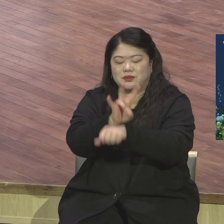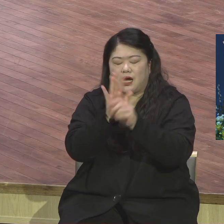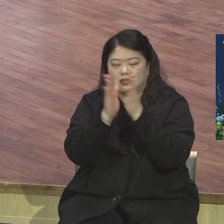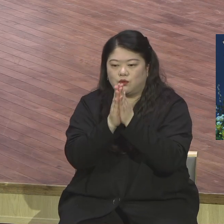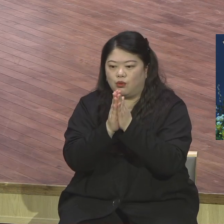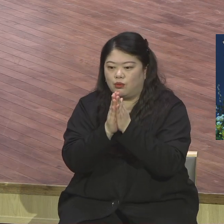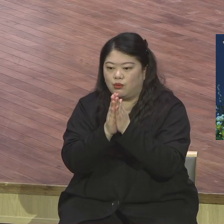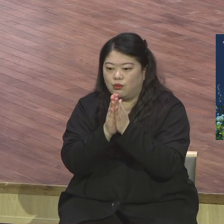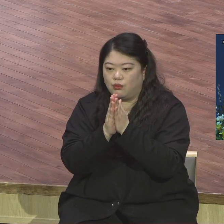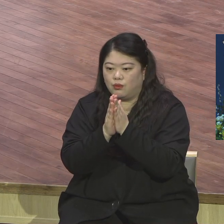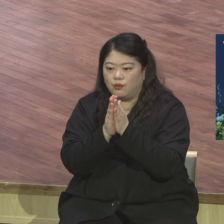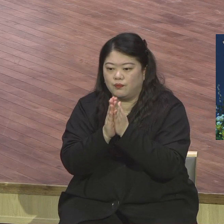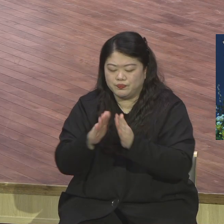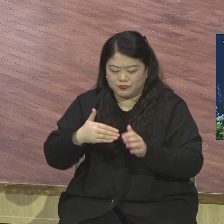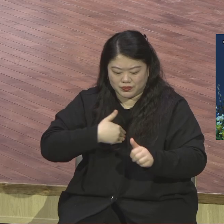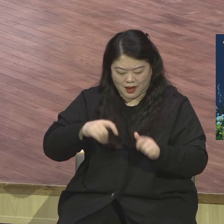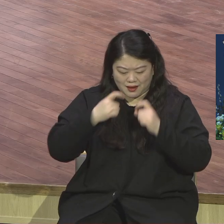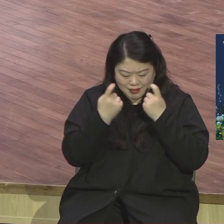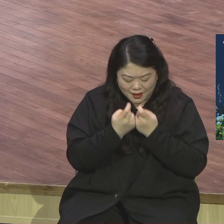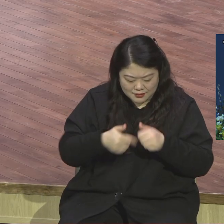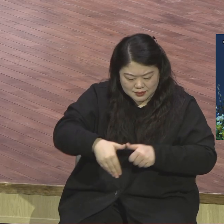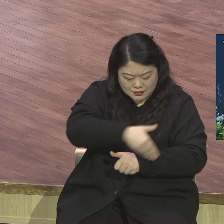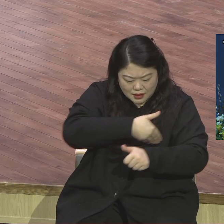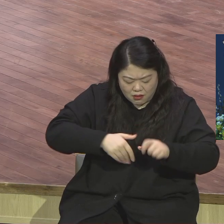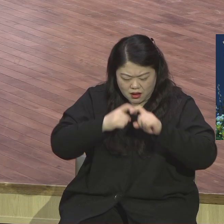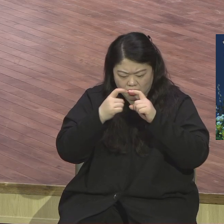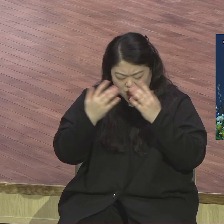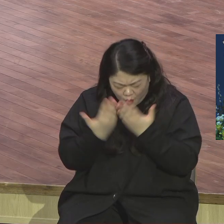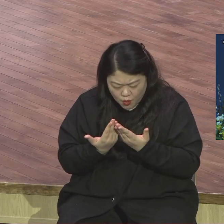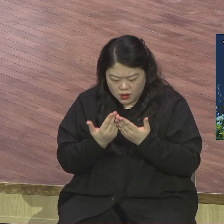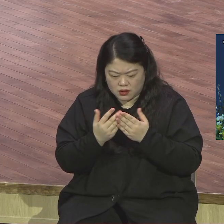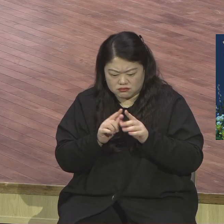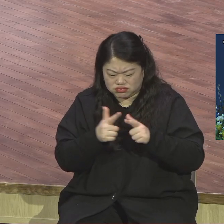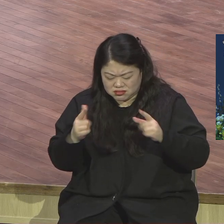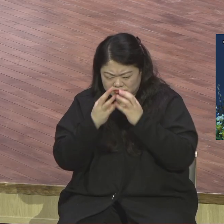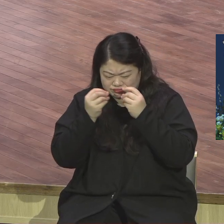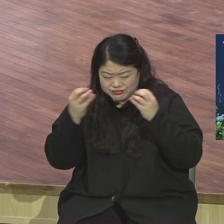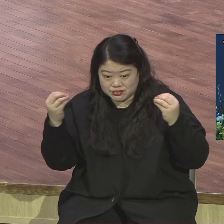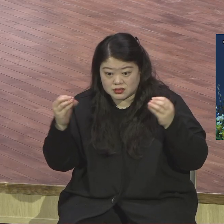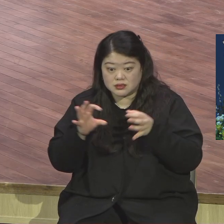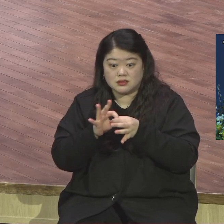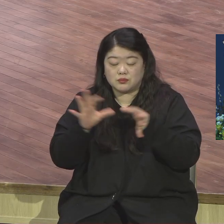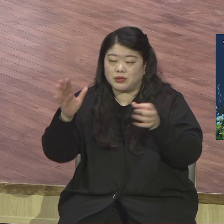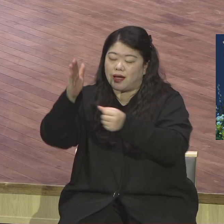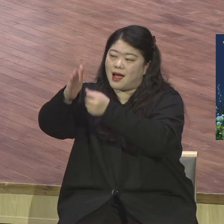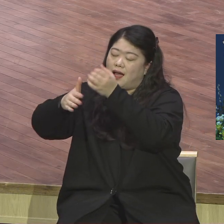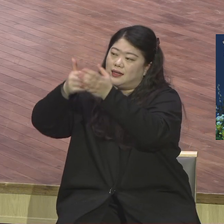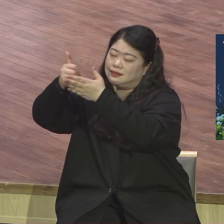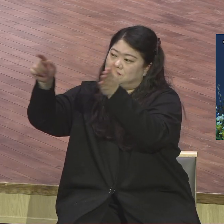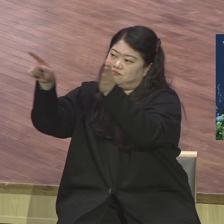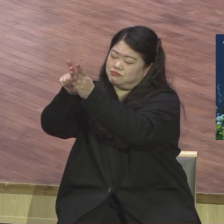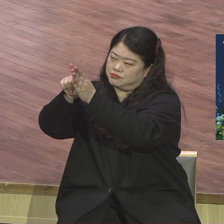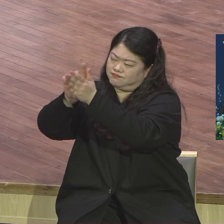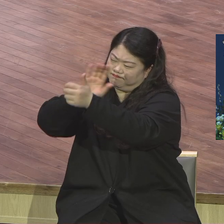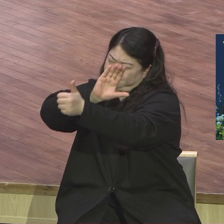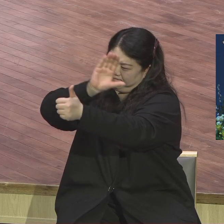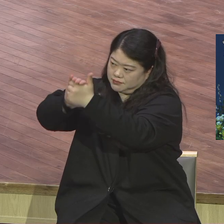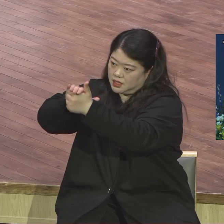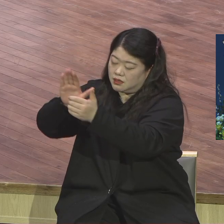환경을 뛰어넘는 하늘 보좌의 축복 초월적 응답을 받게 된다